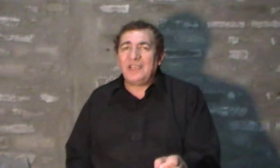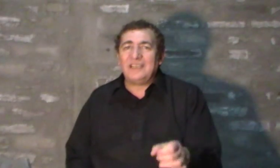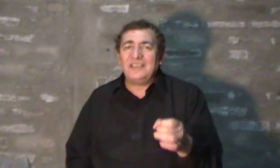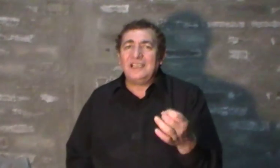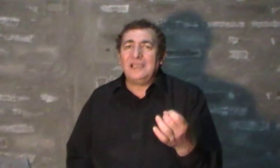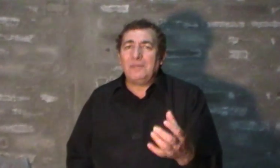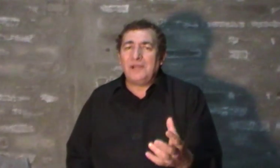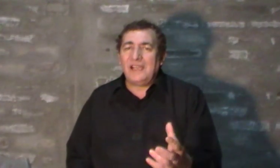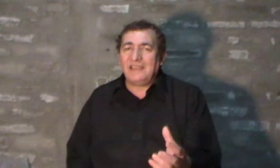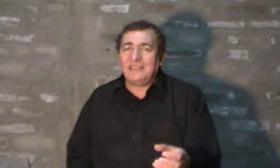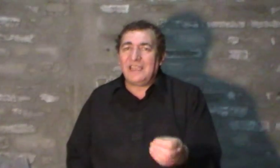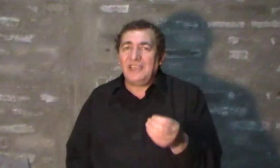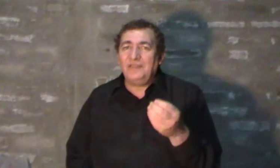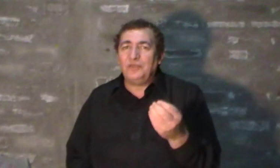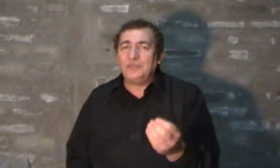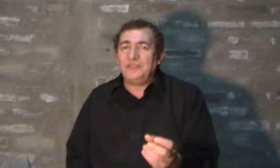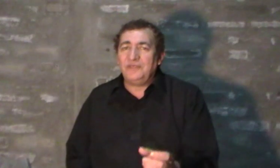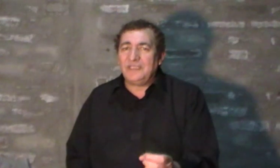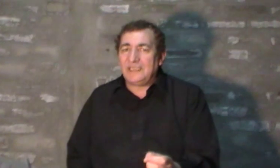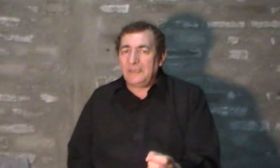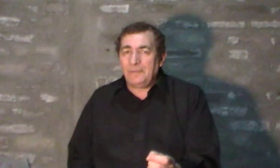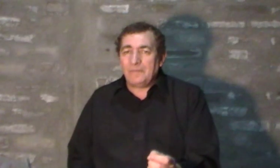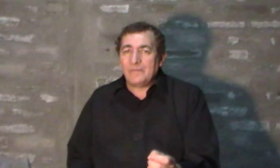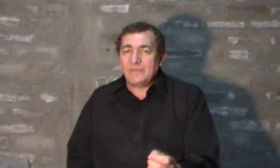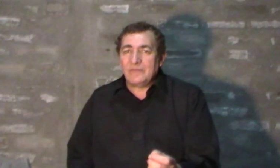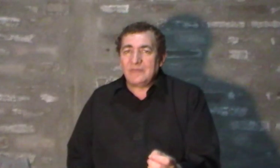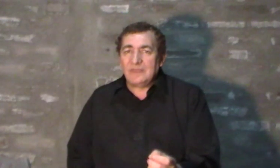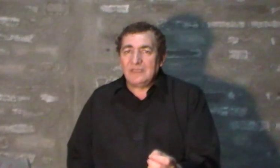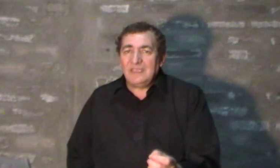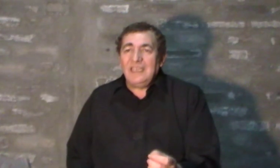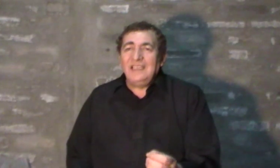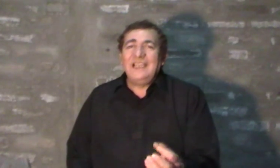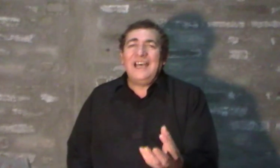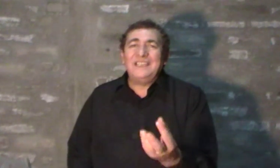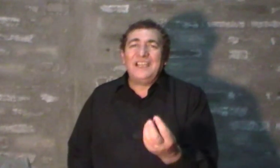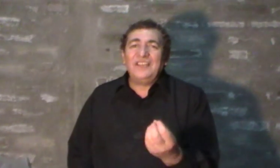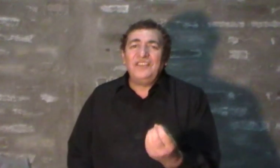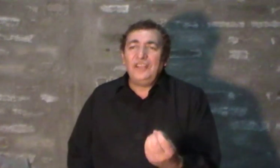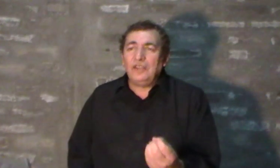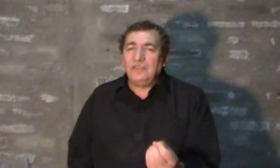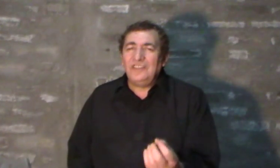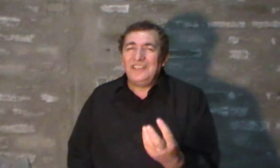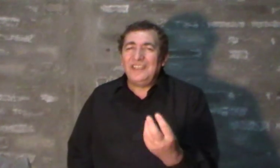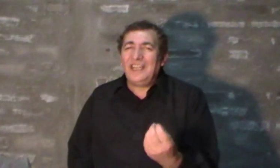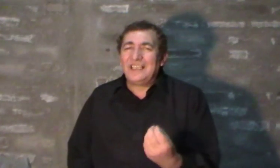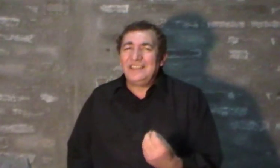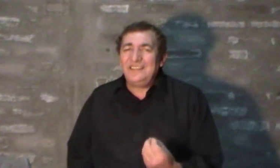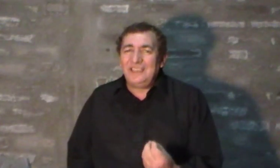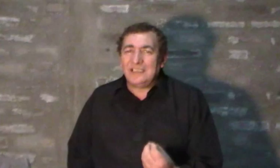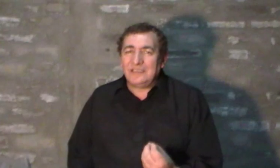para que salga la planta y fructifique. La atracción se da recién